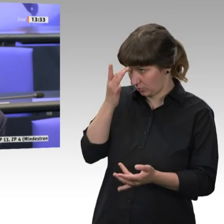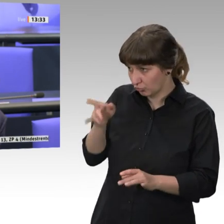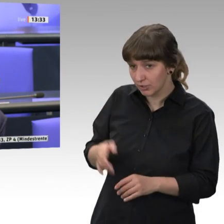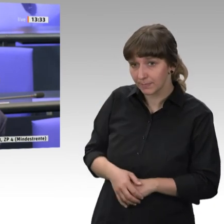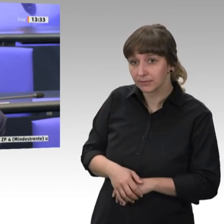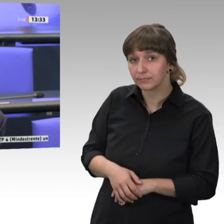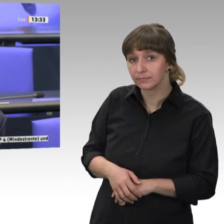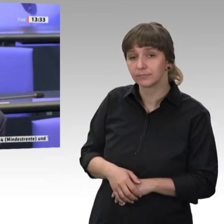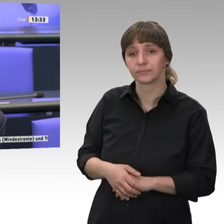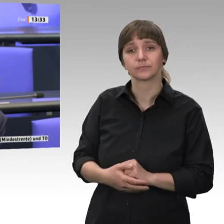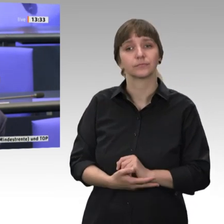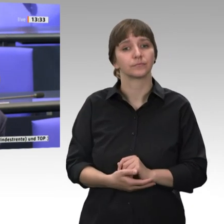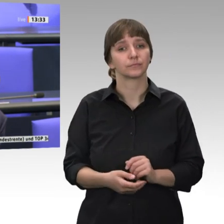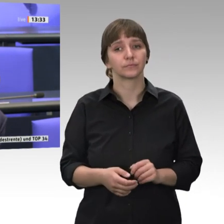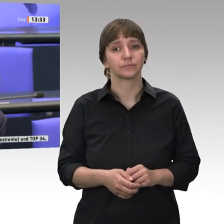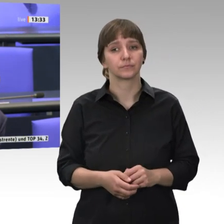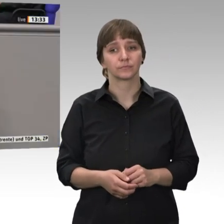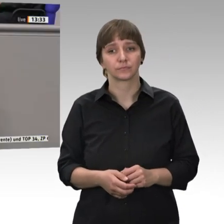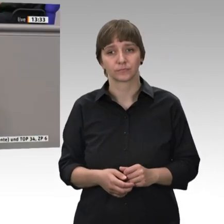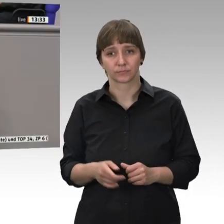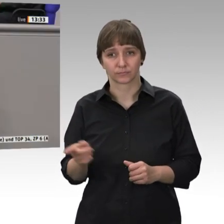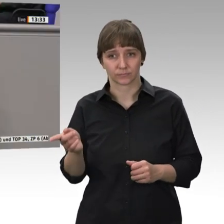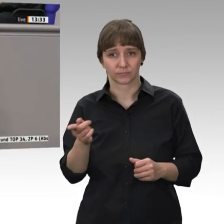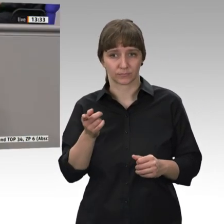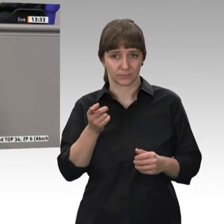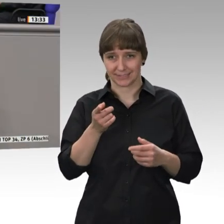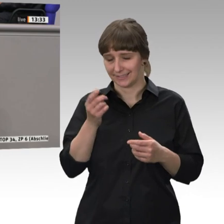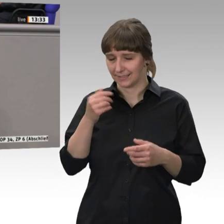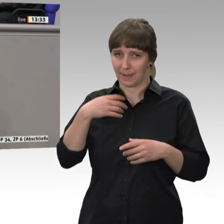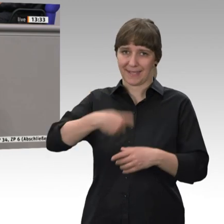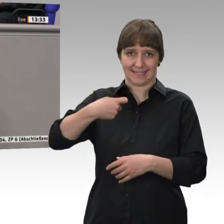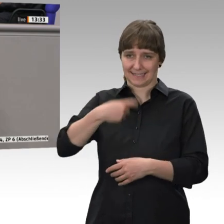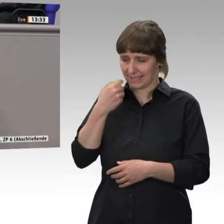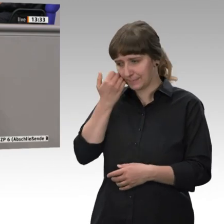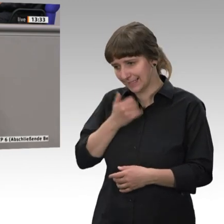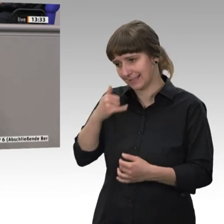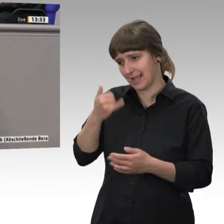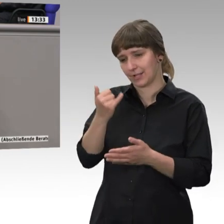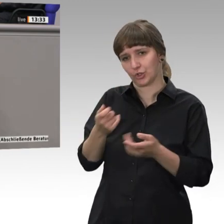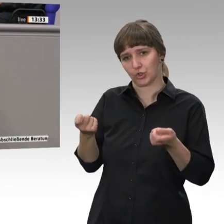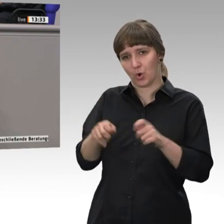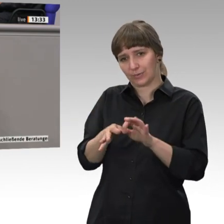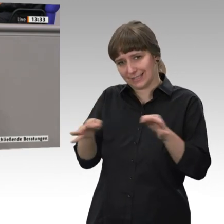Herr Kollege Straubinger, wenn Sie in die Antwort gleich den Schlusssatz integrieren. Ja, ja, das schaffe ich schon einigermaßen, Herr Präsident.